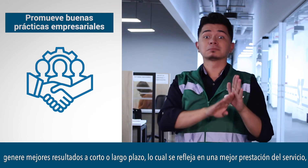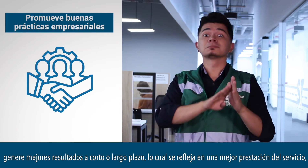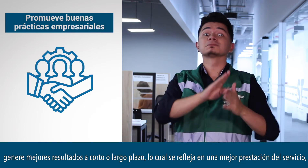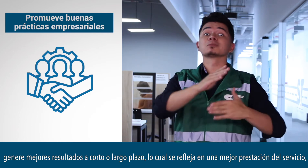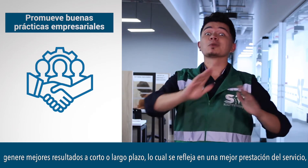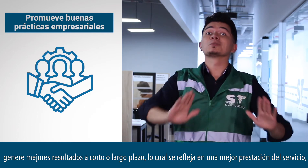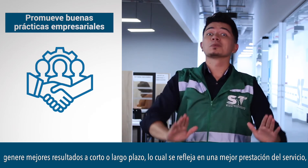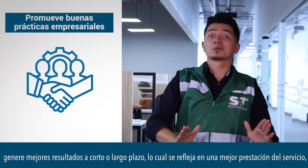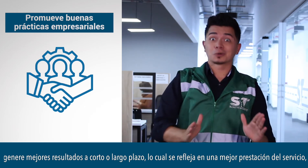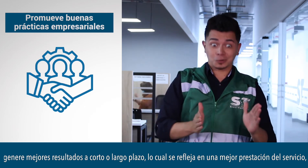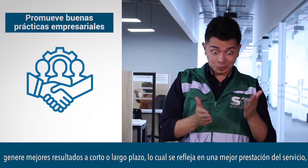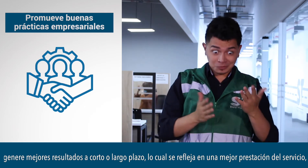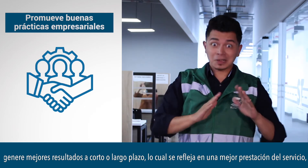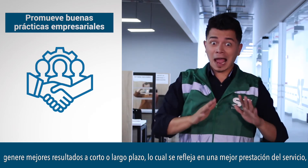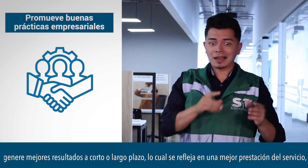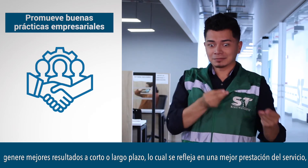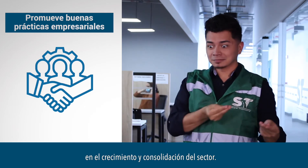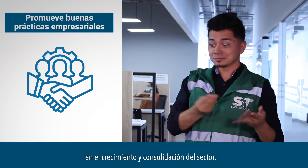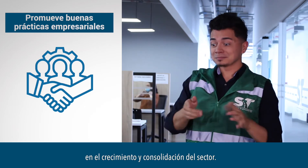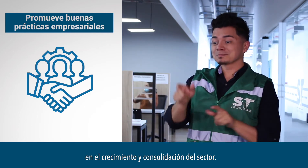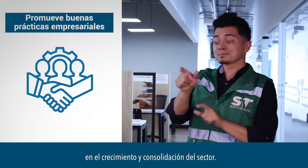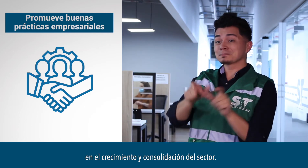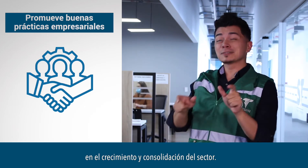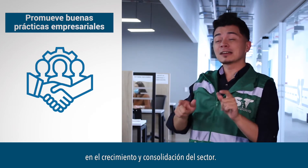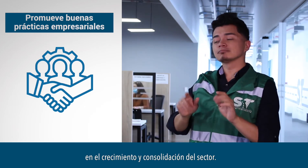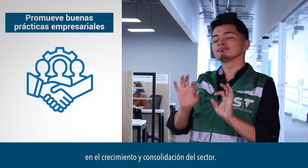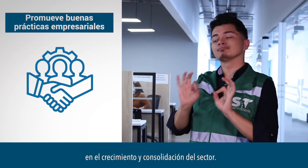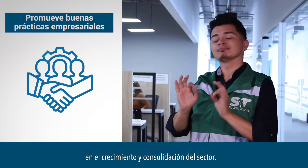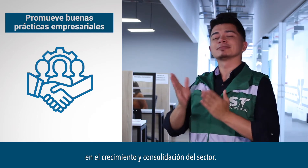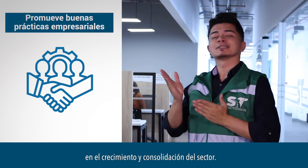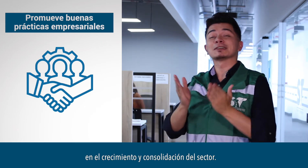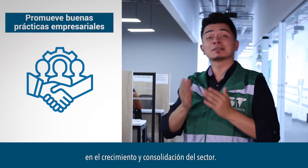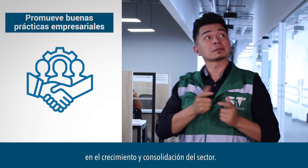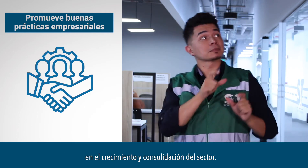mejor prestación del servicio, en el crecimiento y consolidación del sector.